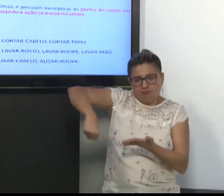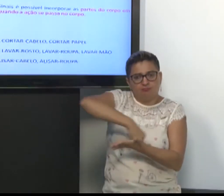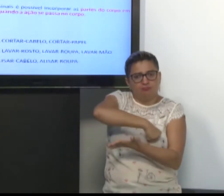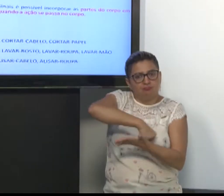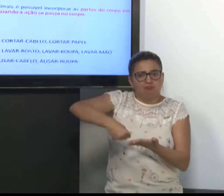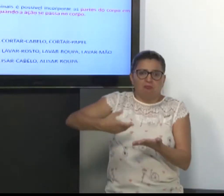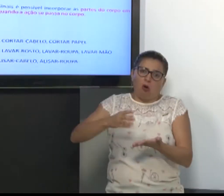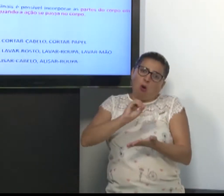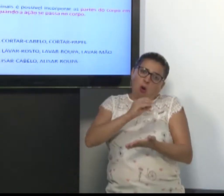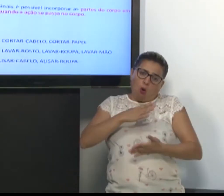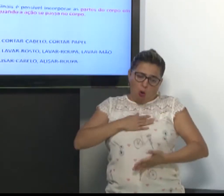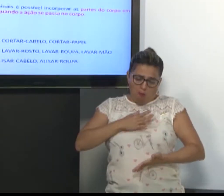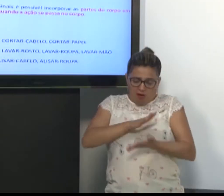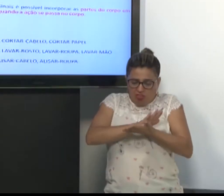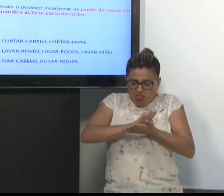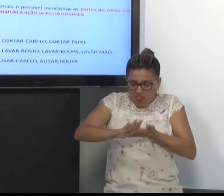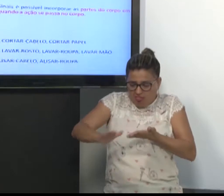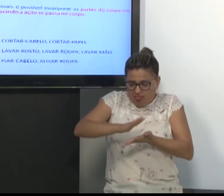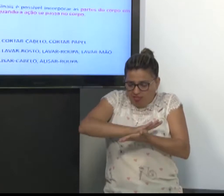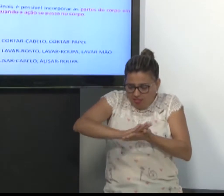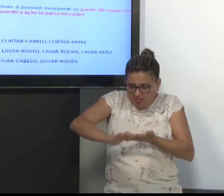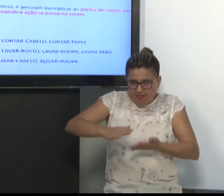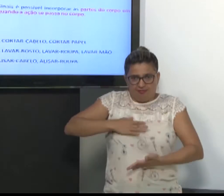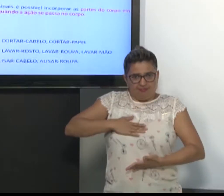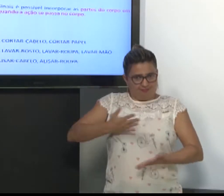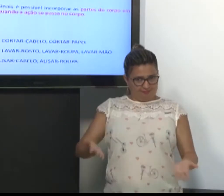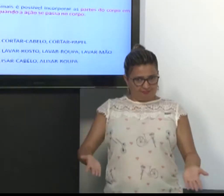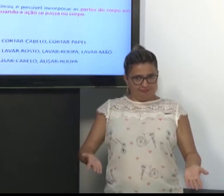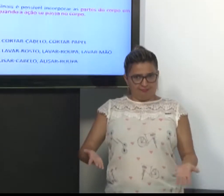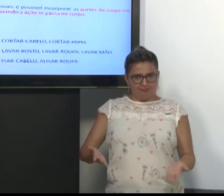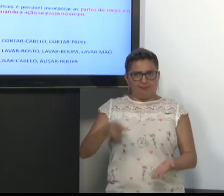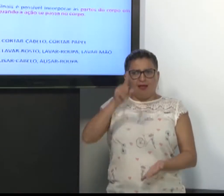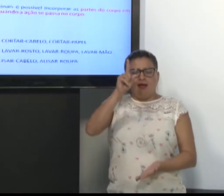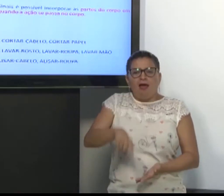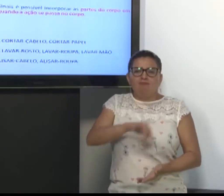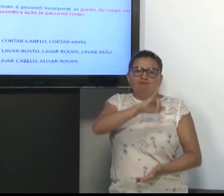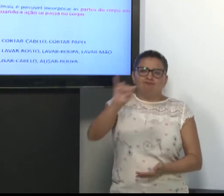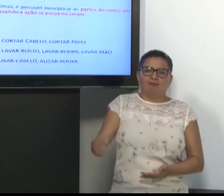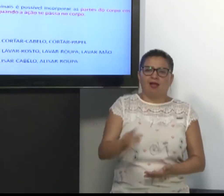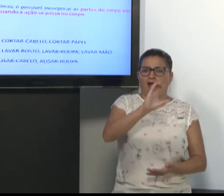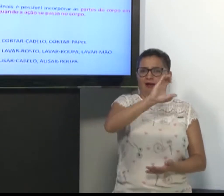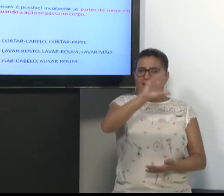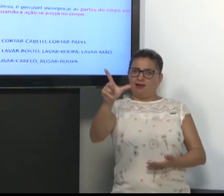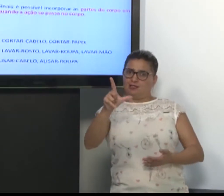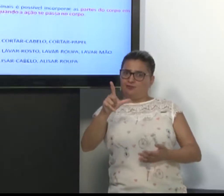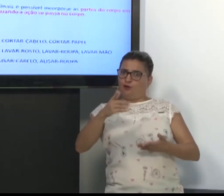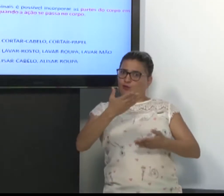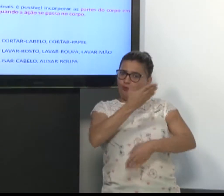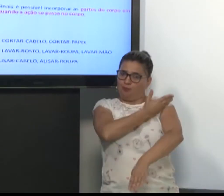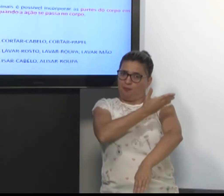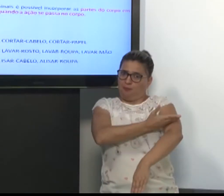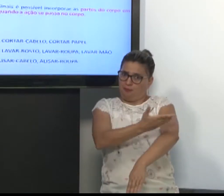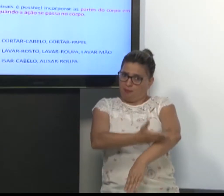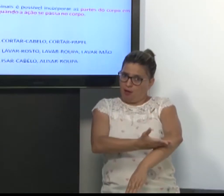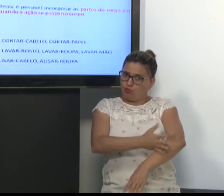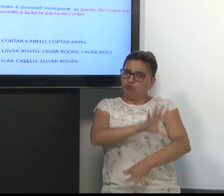E alisar a roupa. Pode-se usar assim, passar roupa. Ou assim, alisar a roupa. Então, você